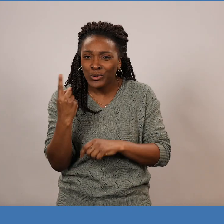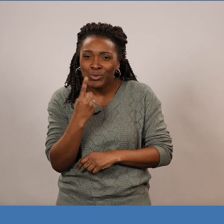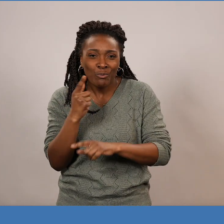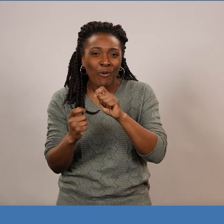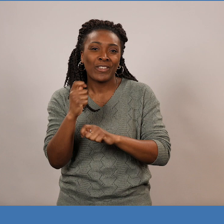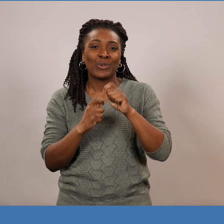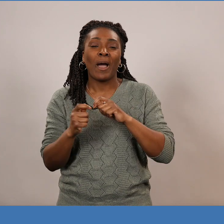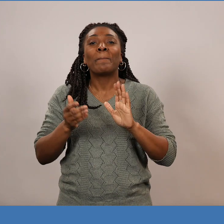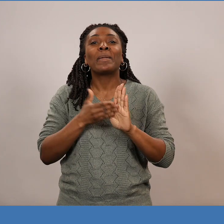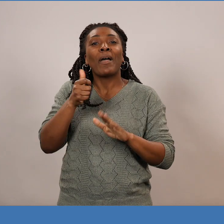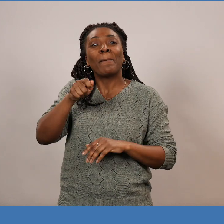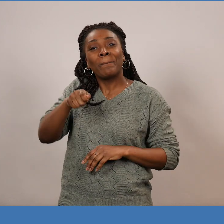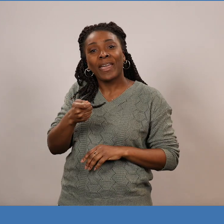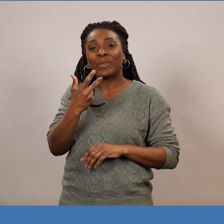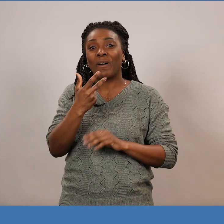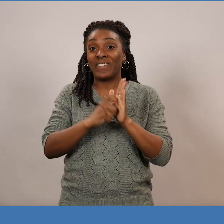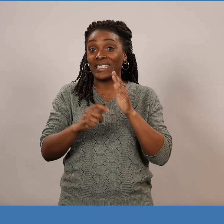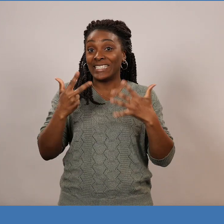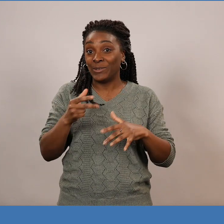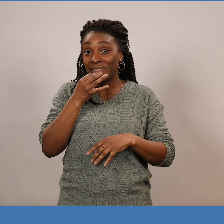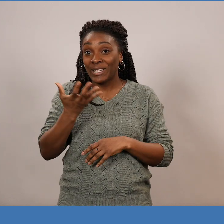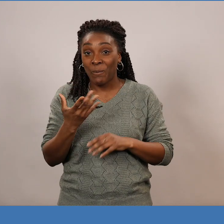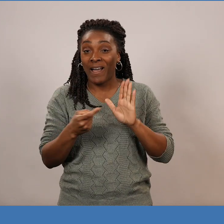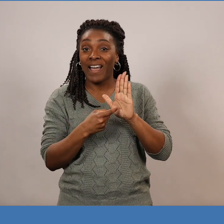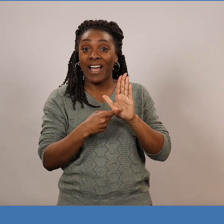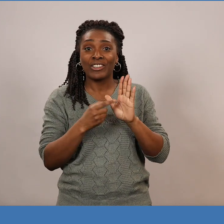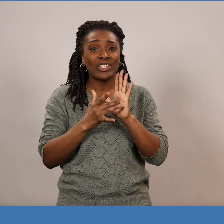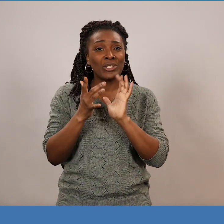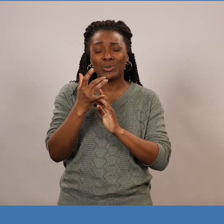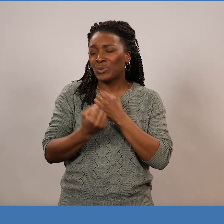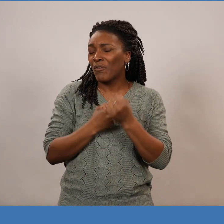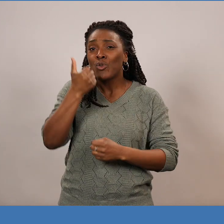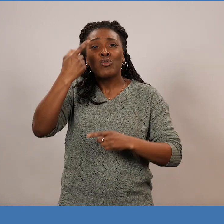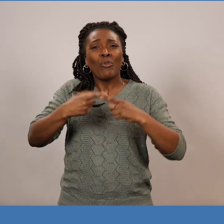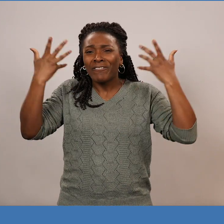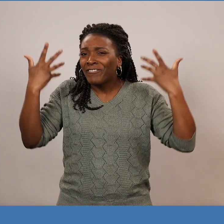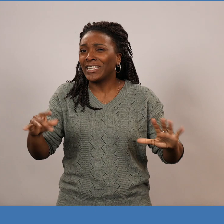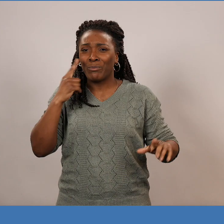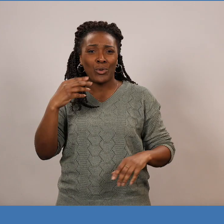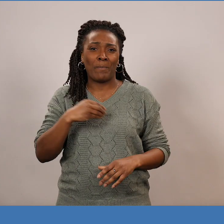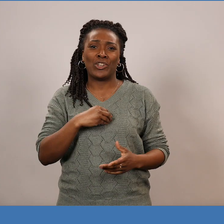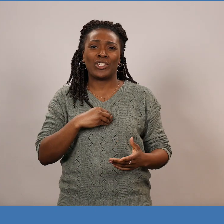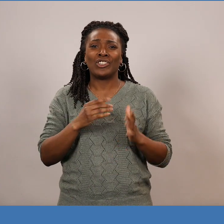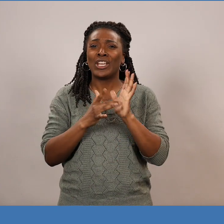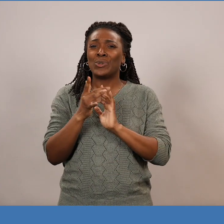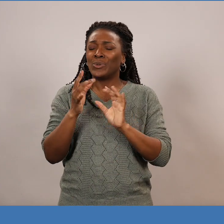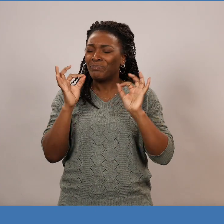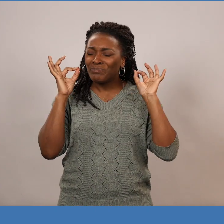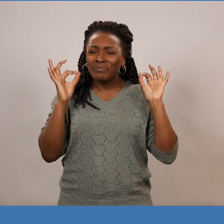souffrance. Jésus-Pierre 10, Pierre 3, verset 18. Christ a souffert une seule fois pour le péché. Lui juste pour des